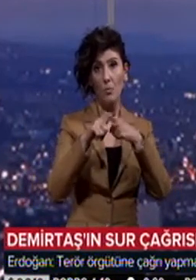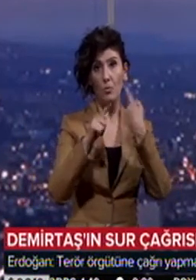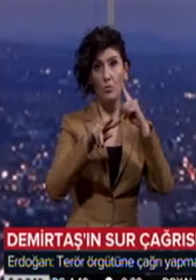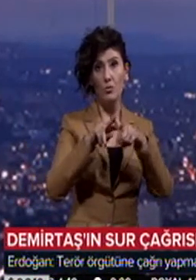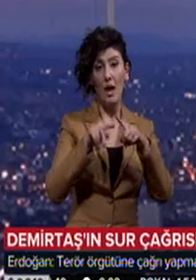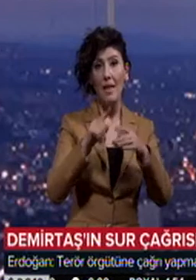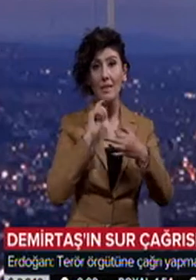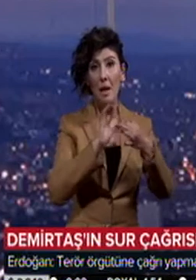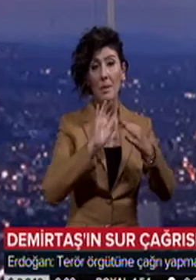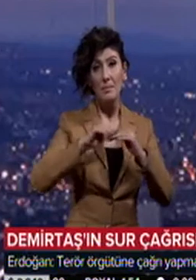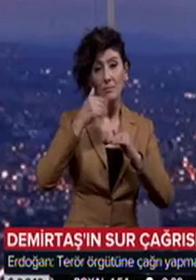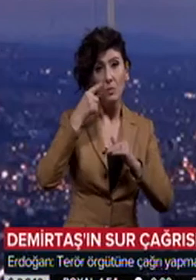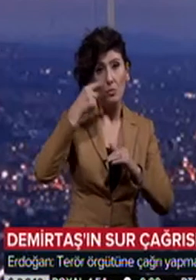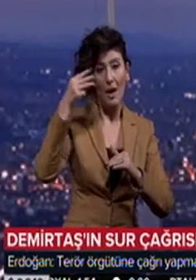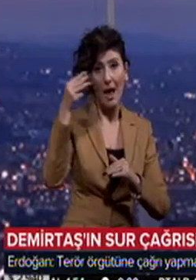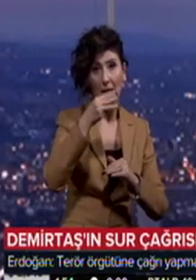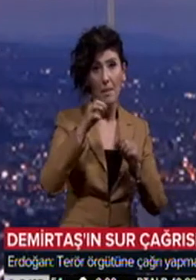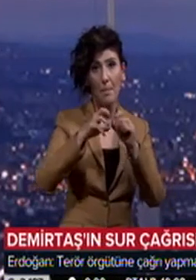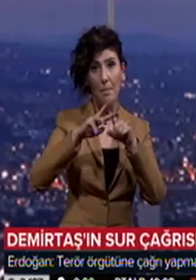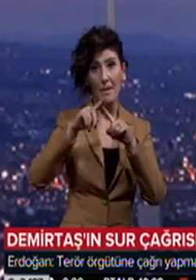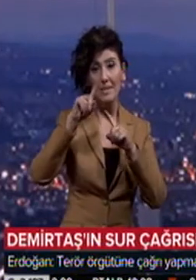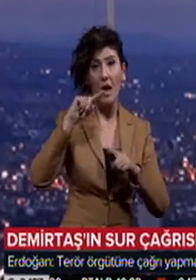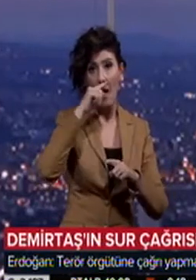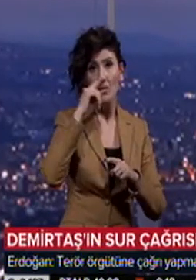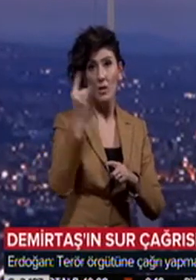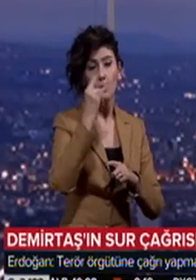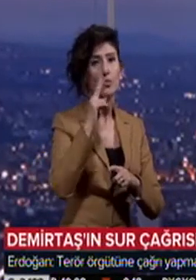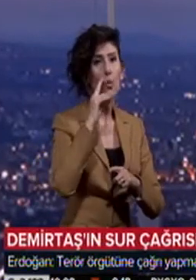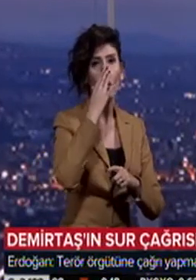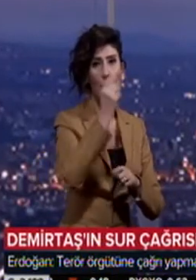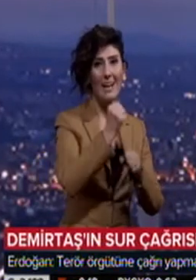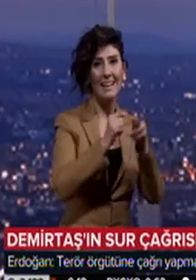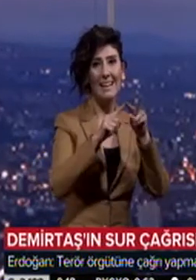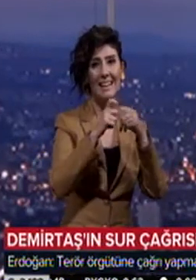ardından Cumhurbaşkanı Erdoğan, Batı Afrika turunun son durağı Gine'ye geçecek.